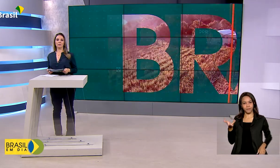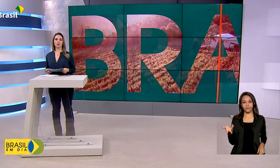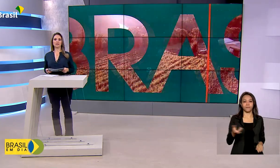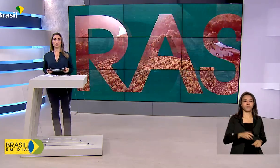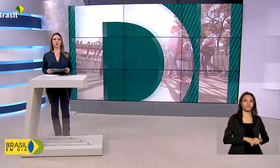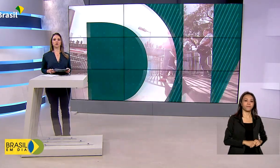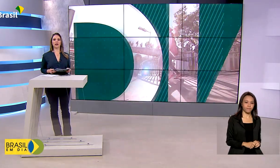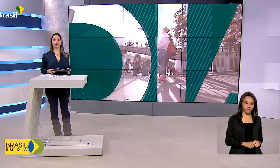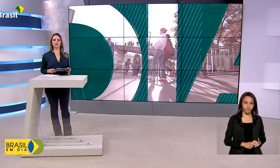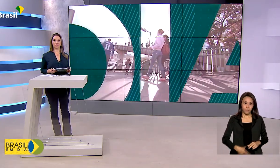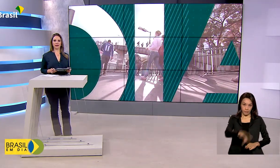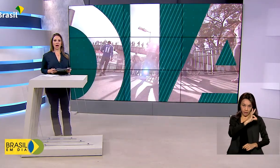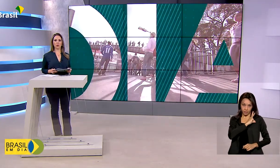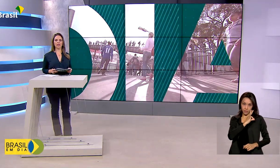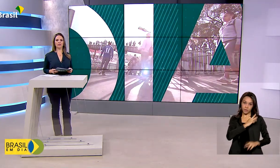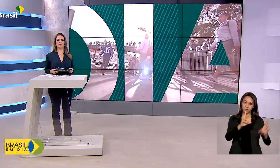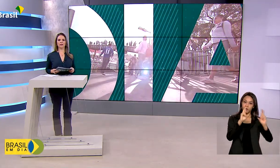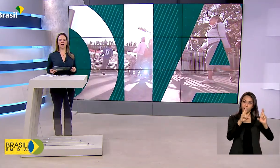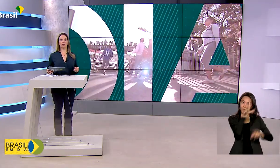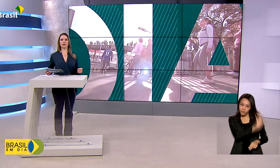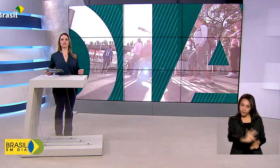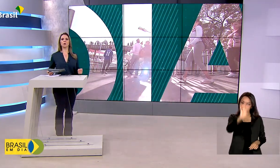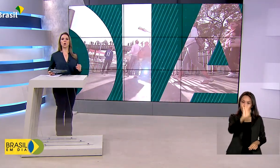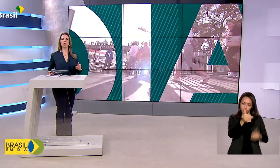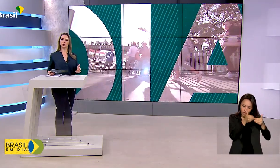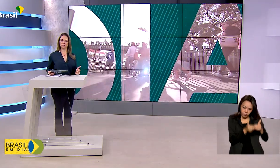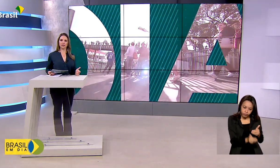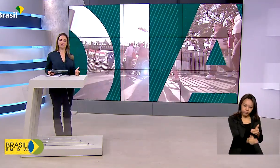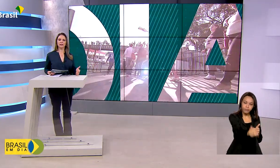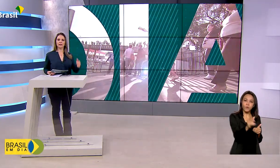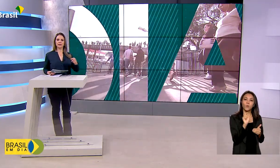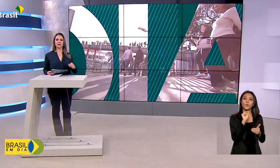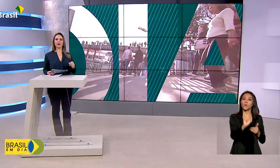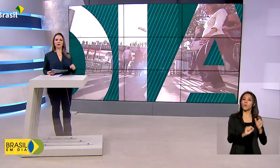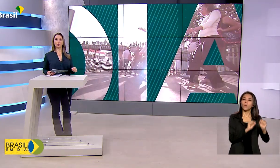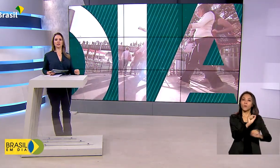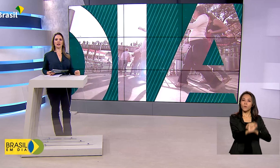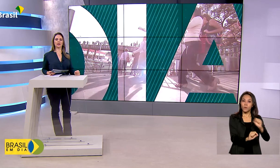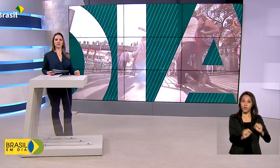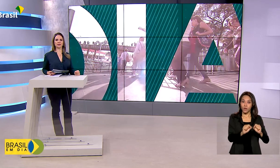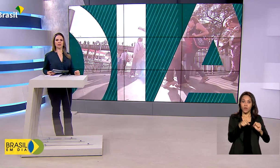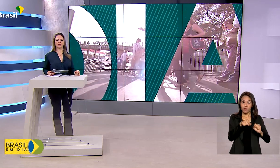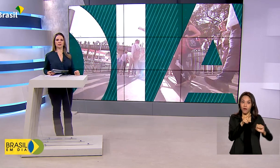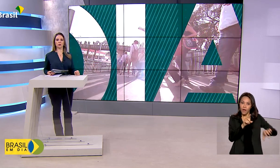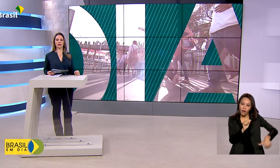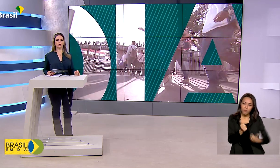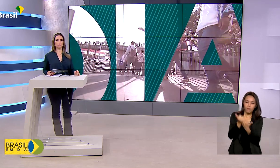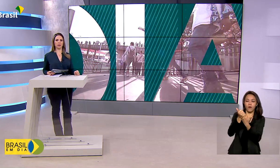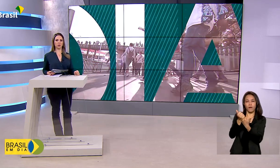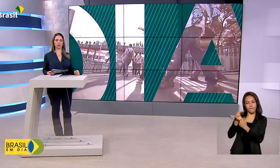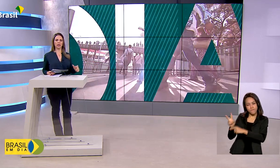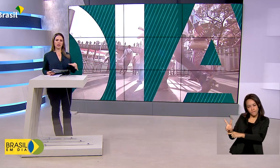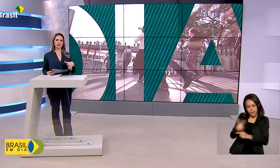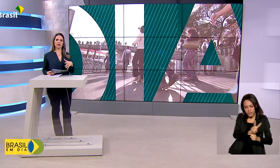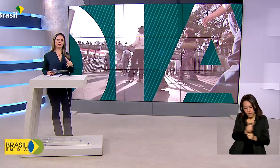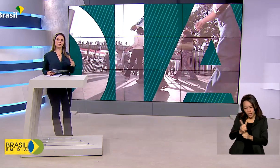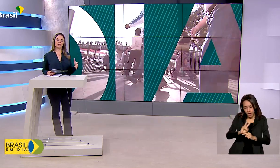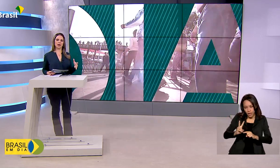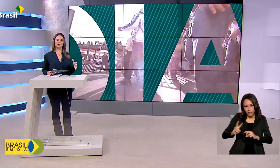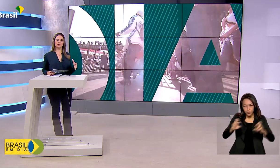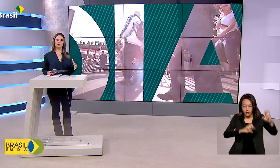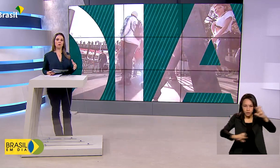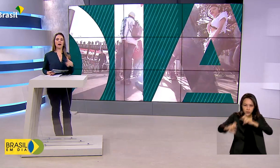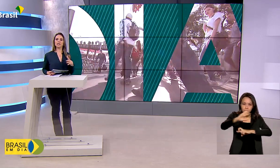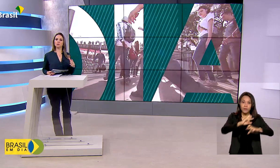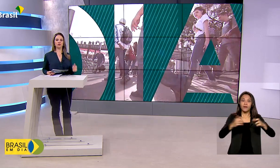A Polícia Rodoviária Federal inicia a Operação Rodovida, que vai reforçar a fiscalização neste período em que as